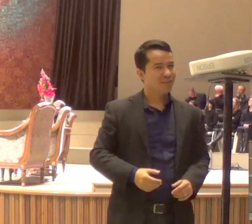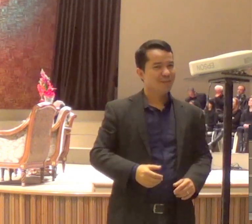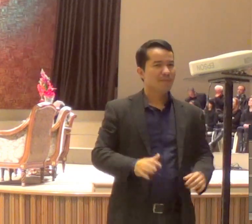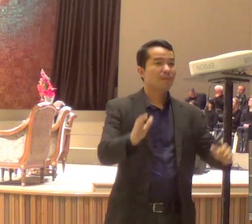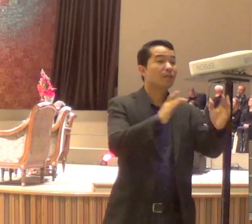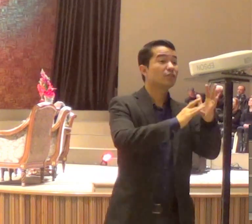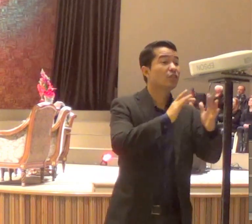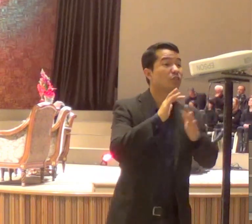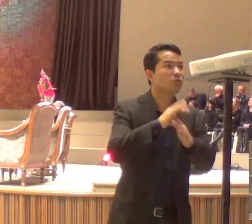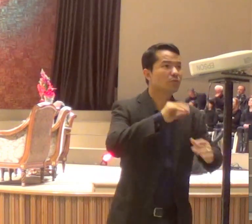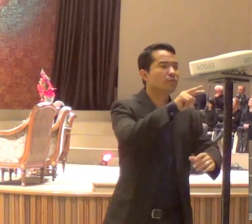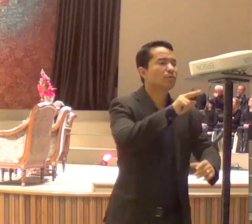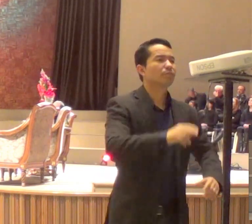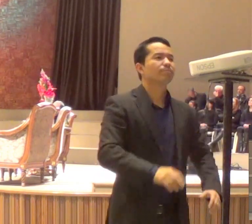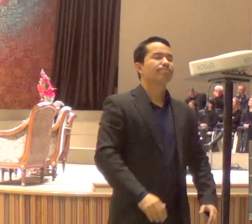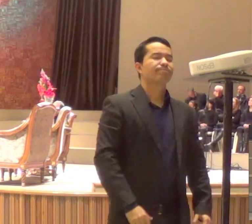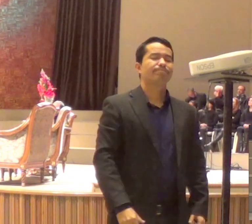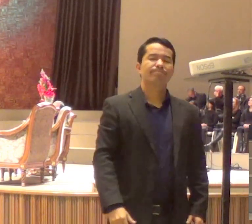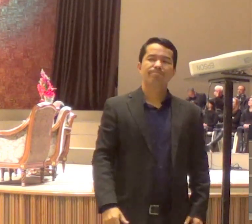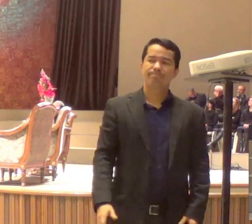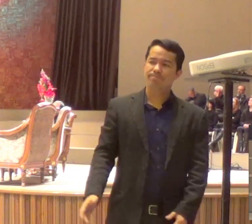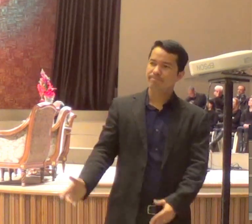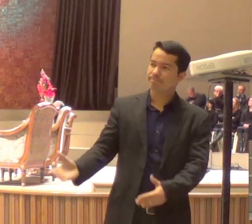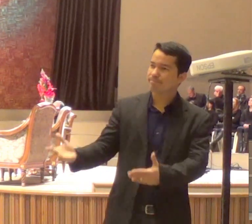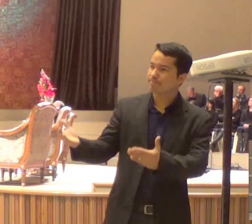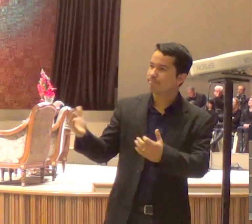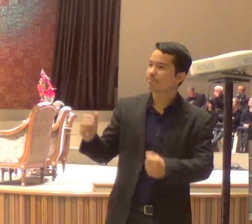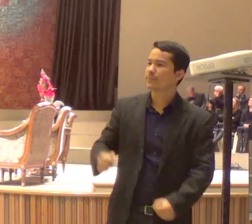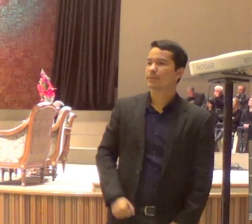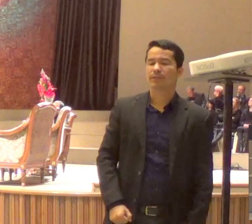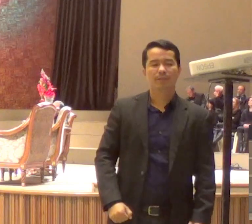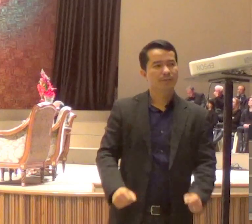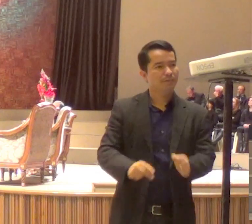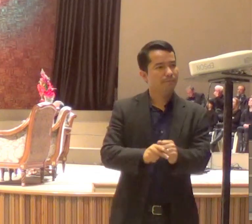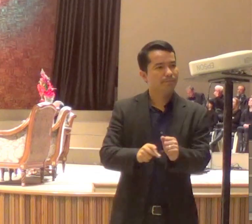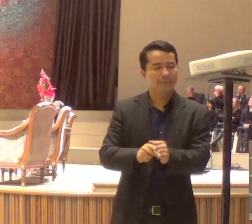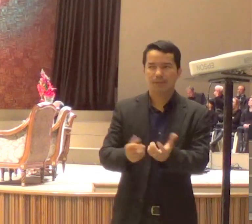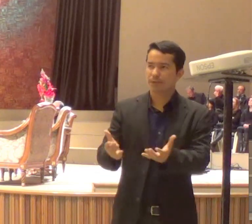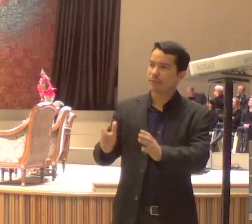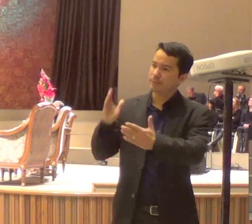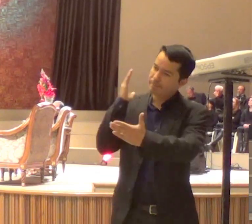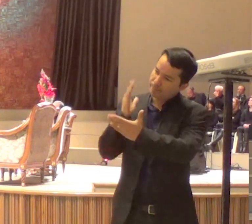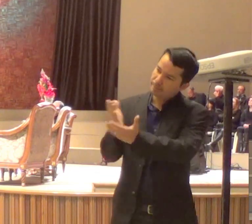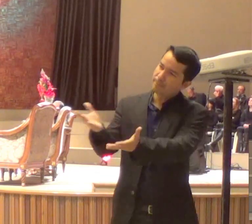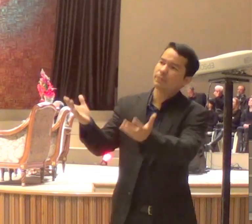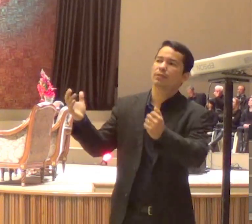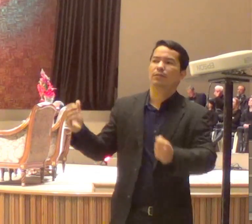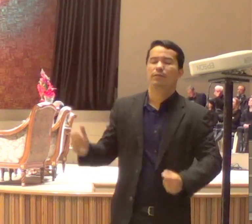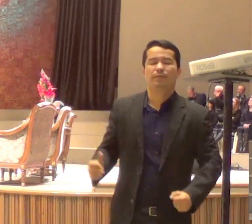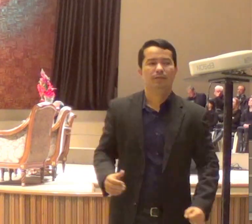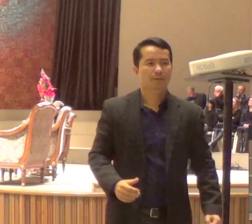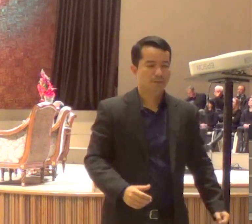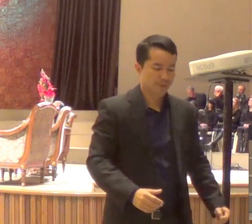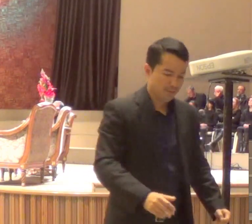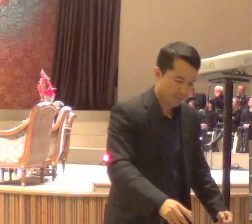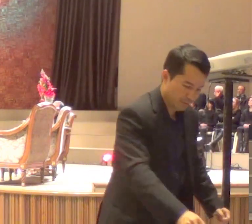cortou a orelha, aí Jesus chega, basta, não quero isso não, pega a orelha de Malco, e faz o último